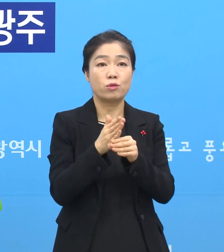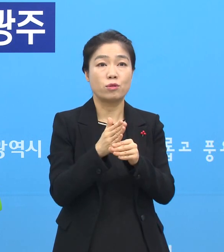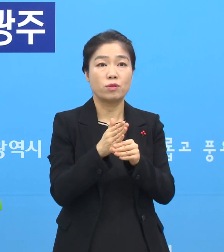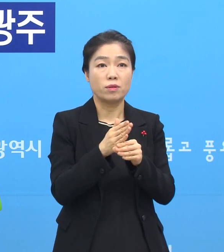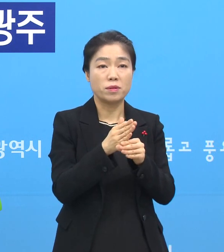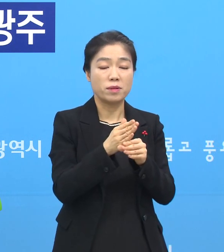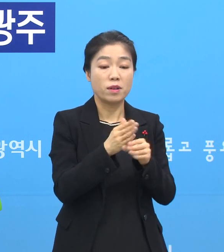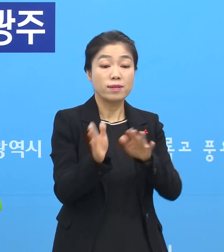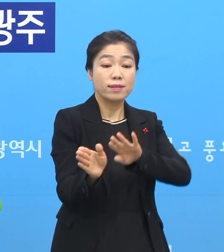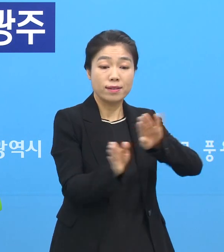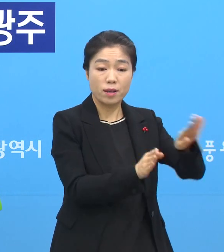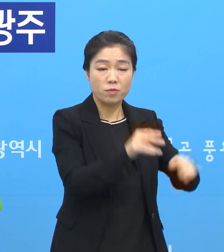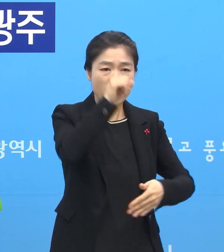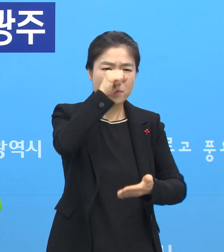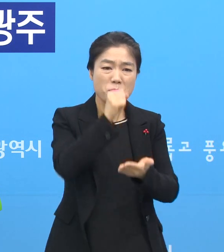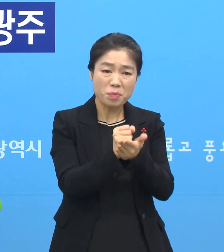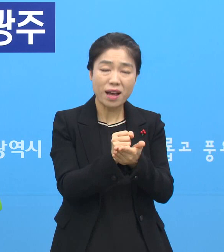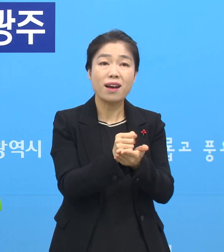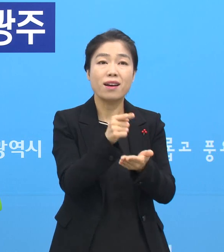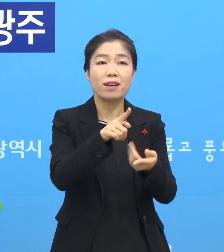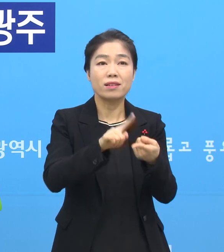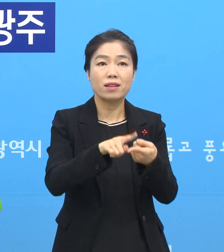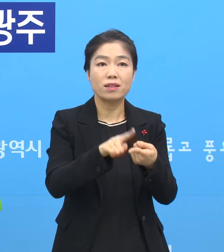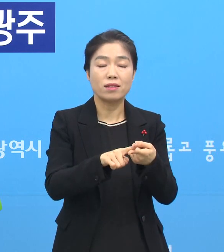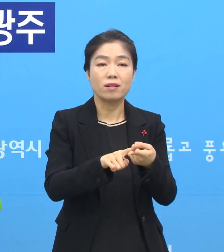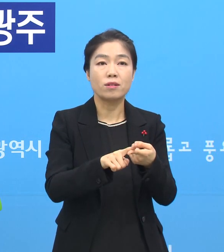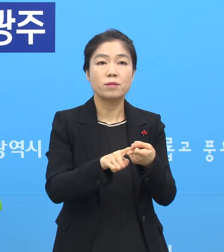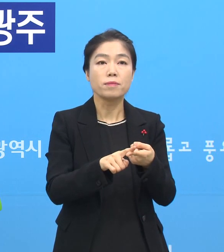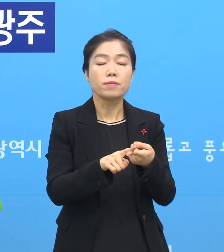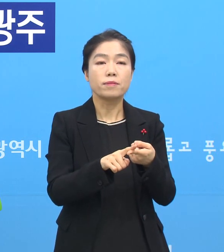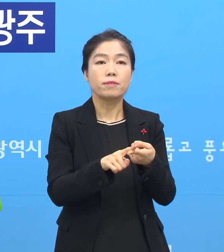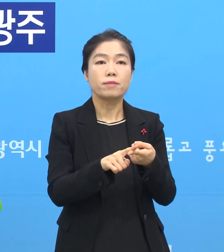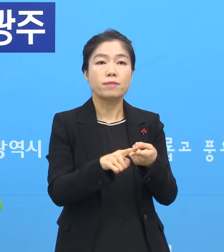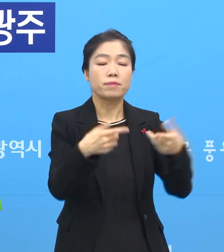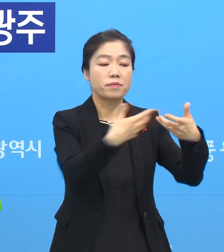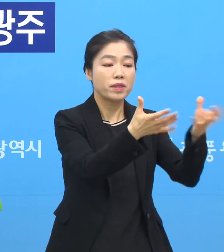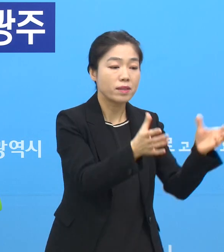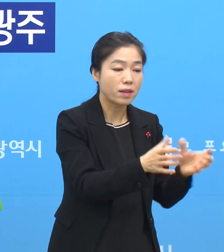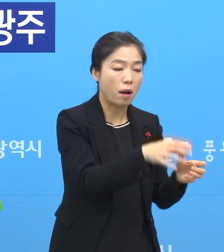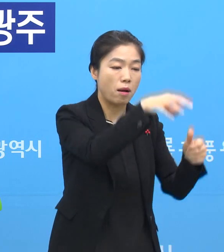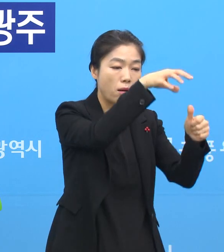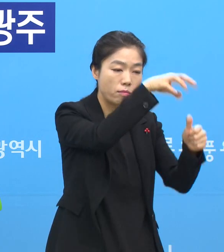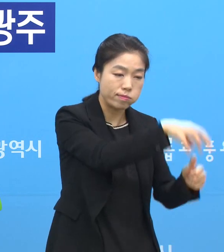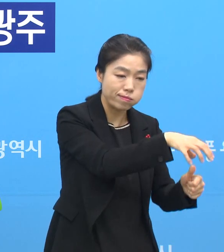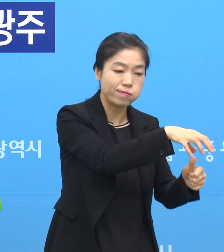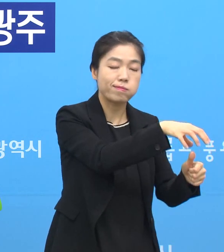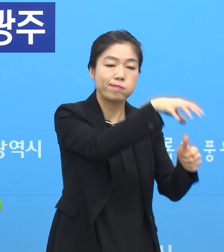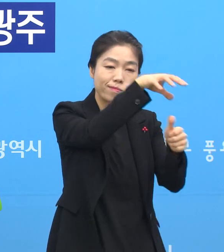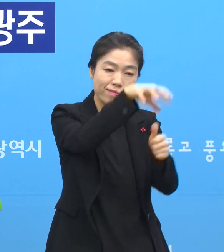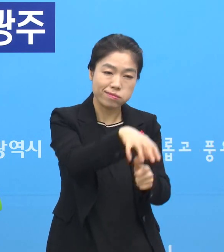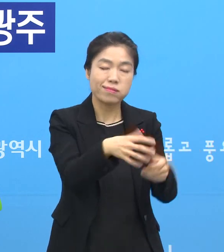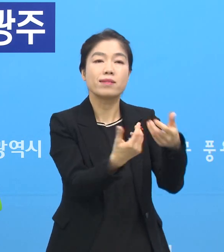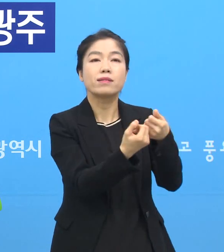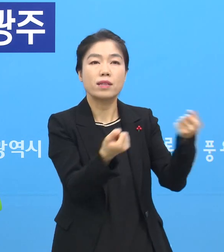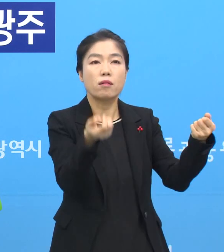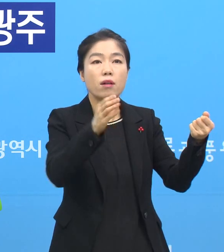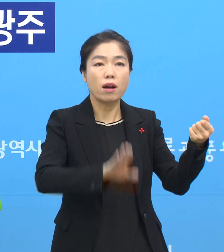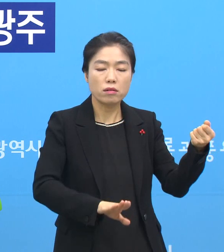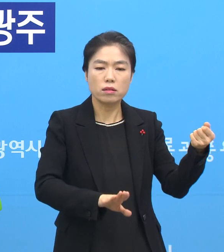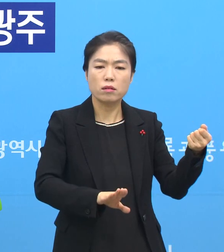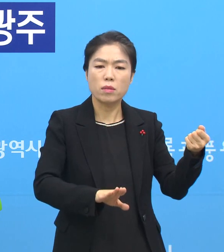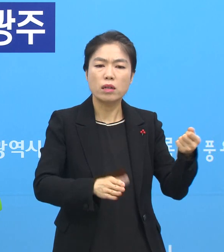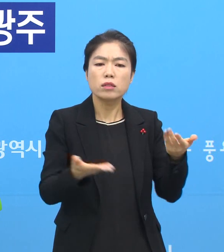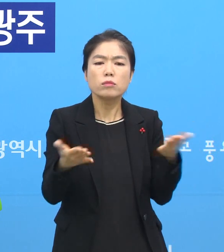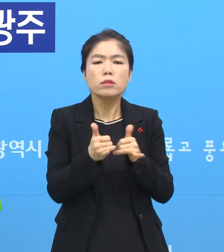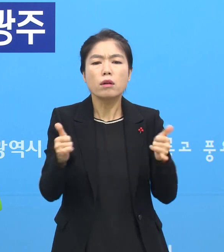그다음에 음성환자 부분에 대해서는 저희들이 아까 말씀드린 대로 동일 집단별로 구별은 하되 이제는 한정된